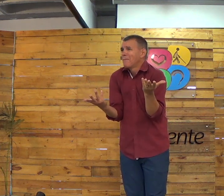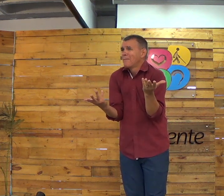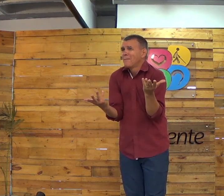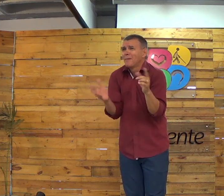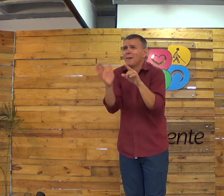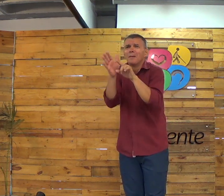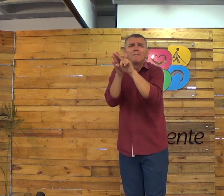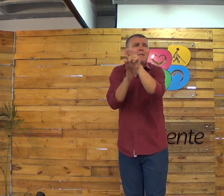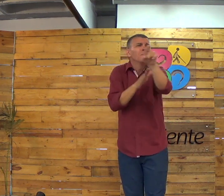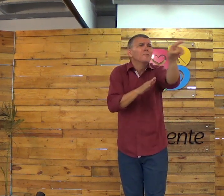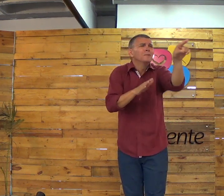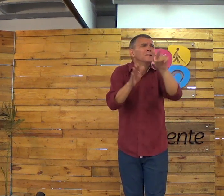você não entendeu o que Jesus disse.